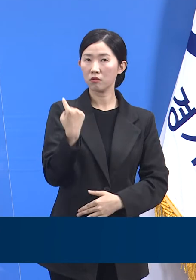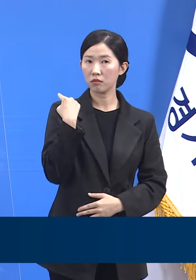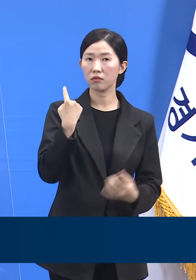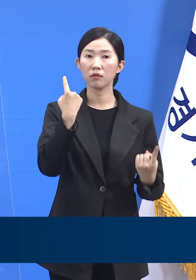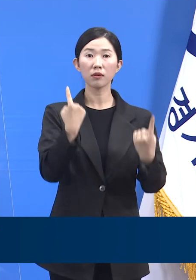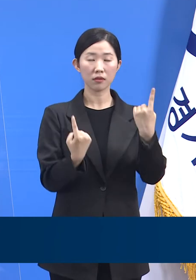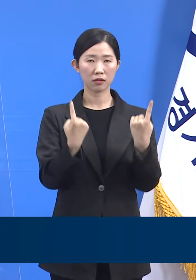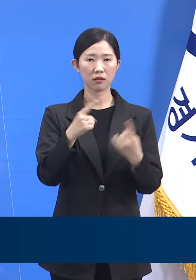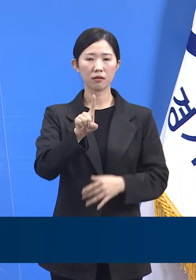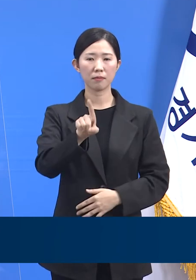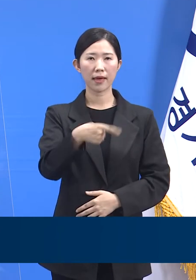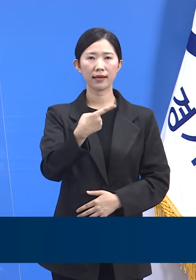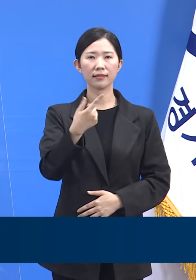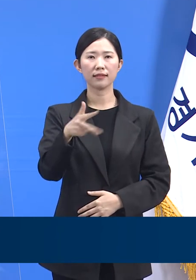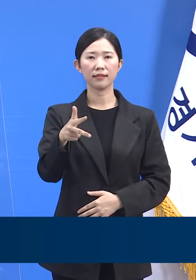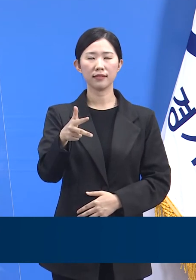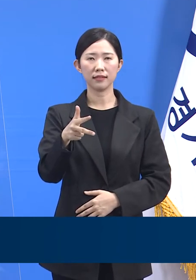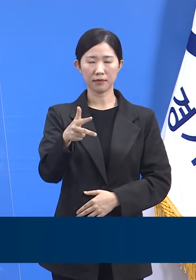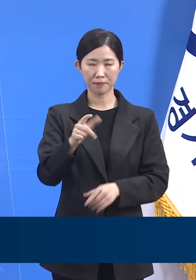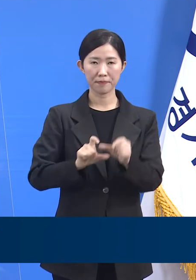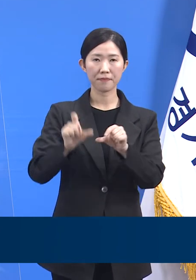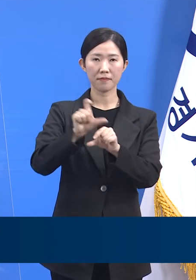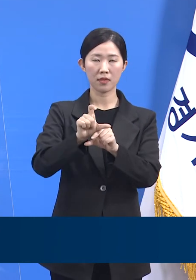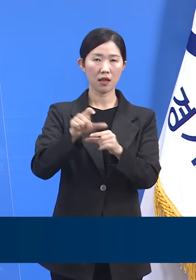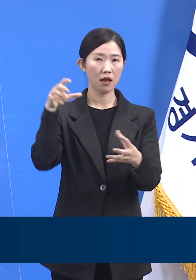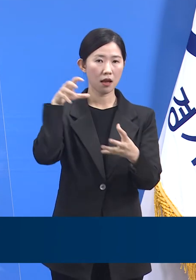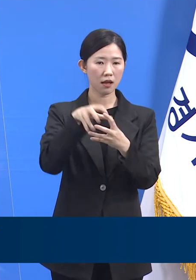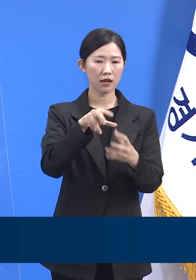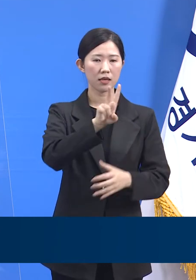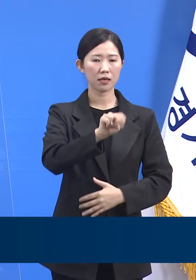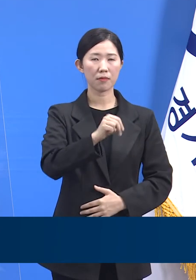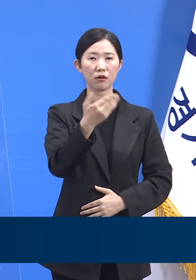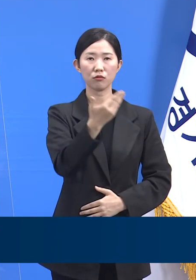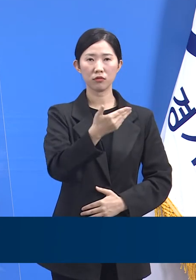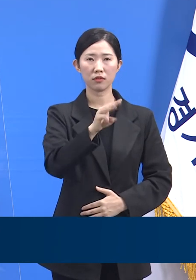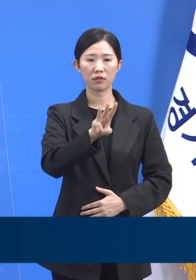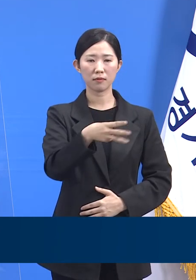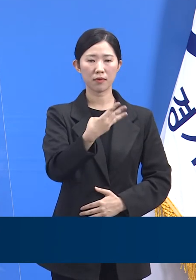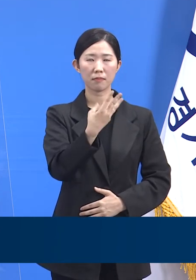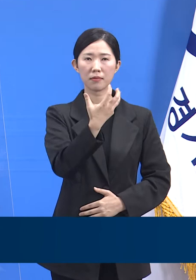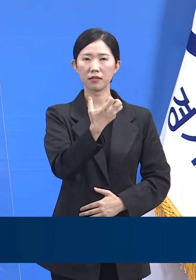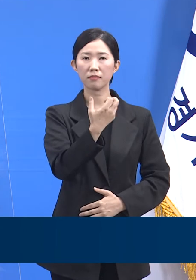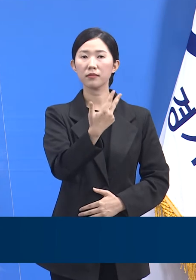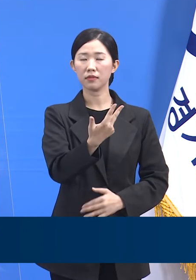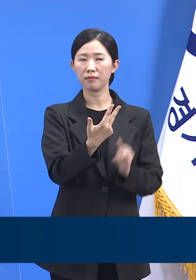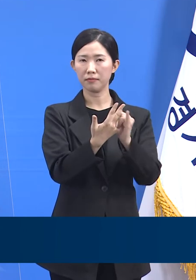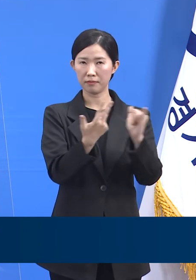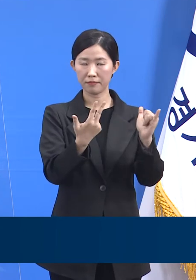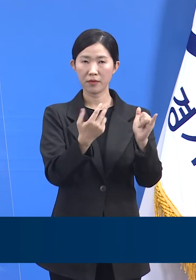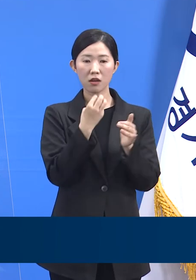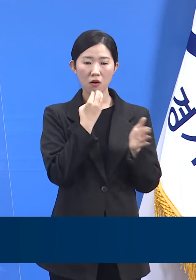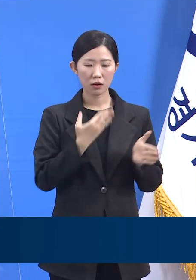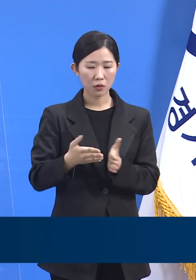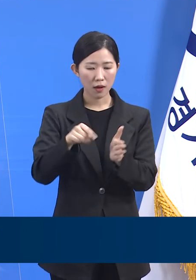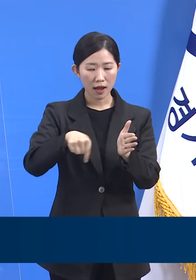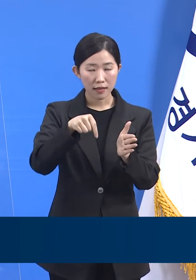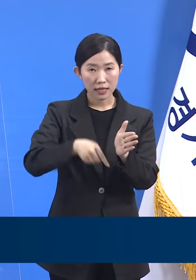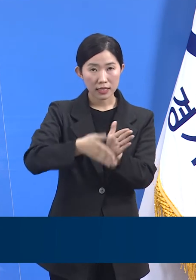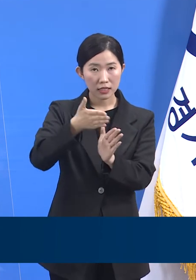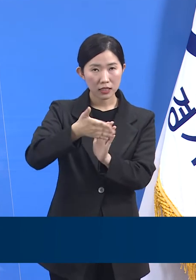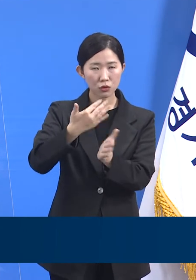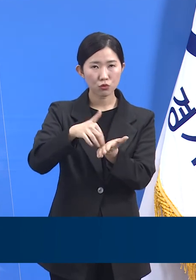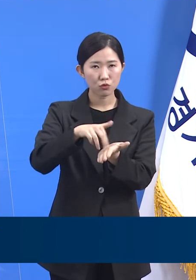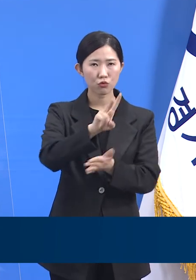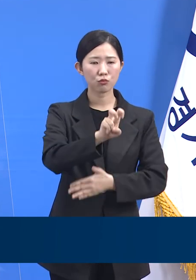대비 107명 증가한 총 29,387명으로 도내 22개 시군에서